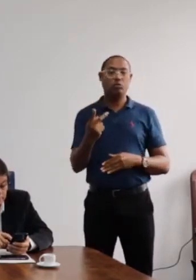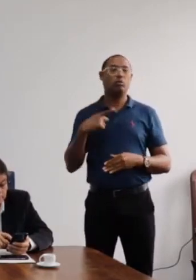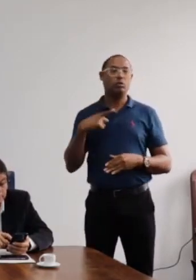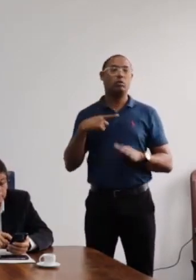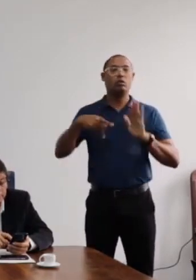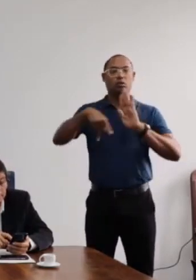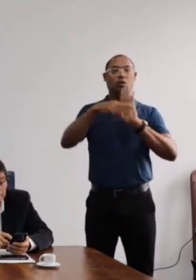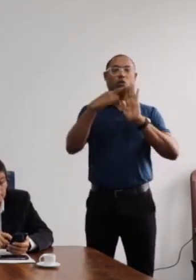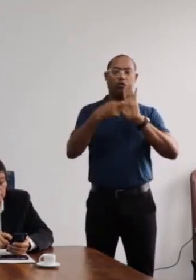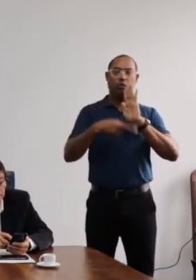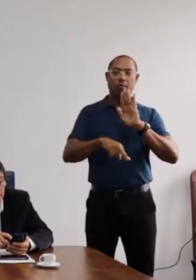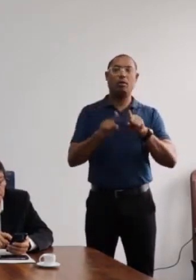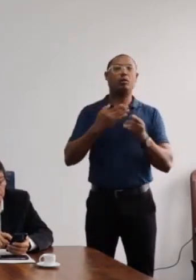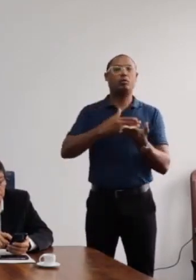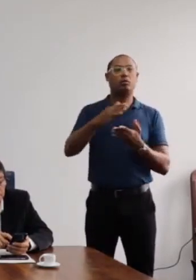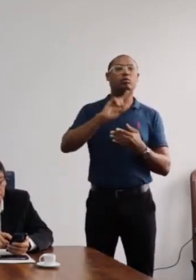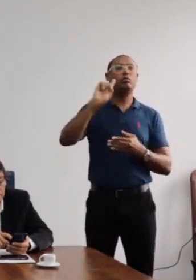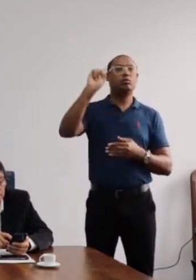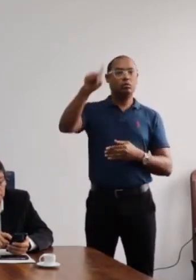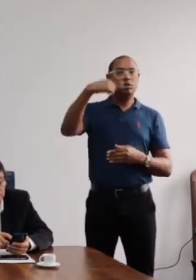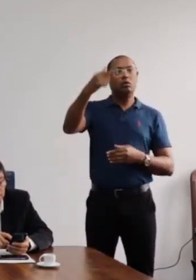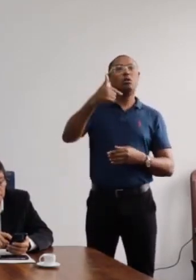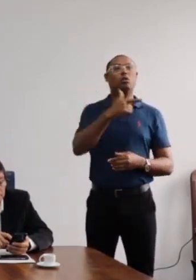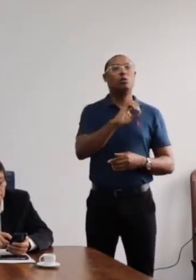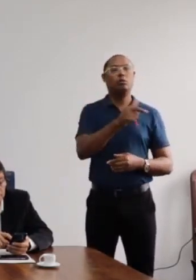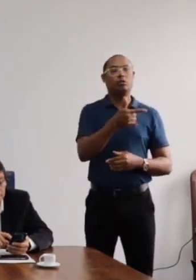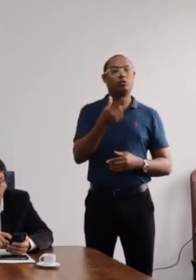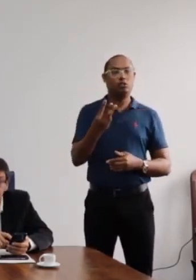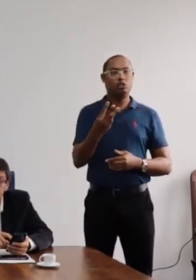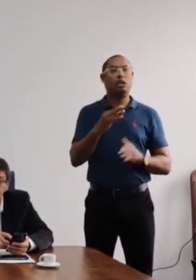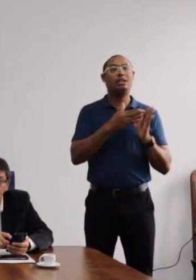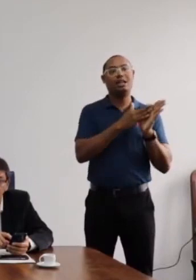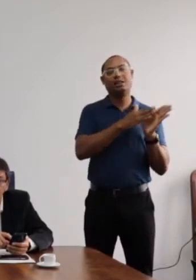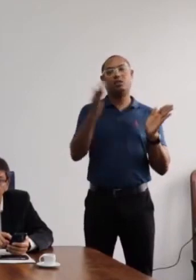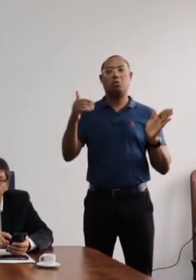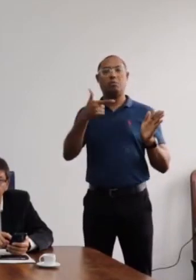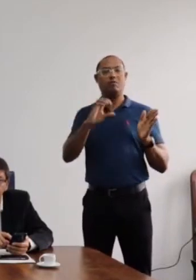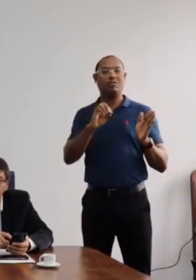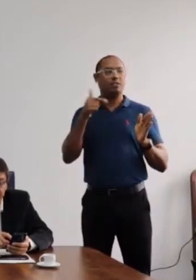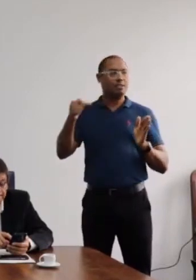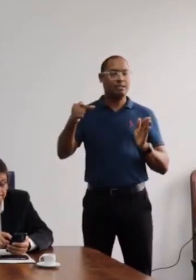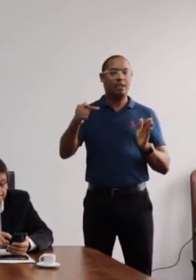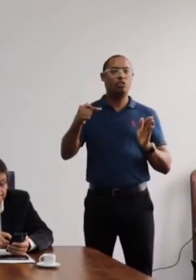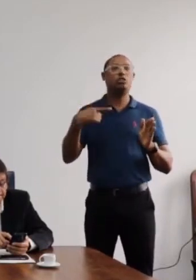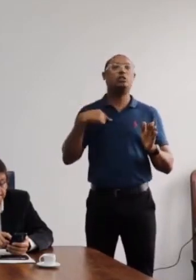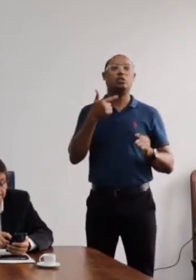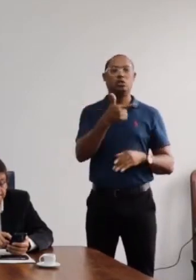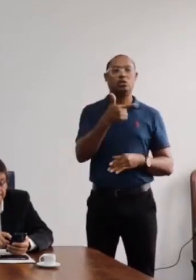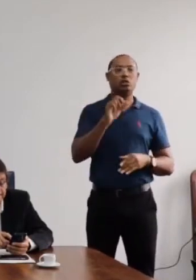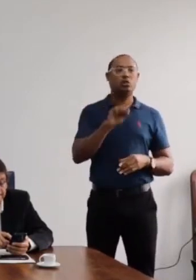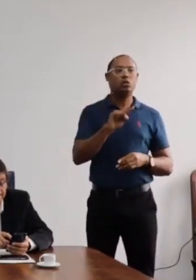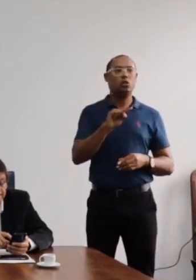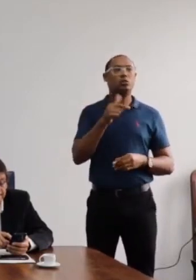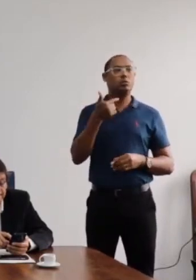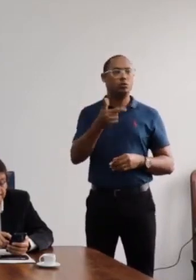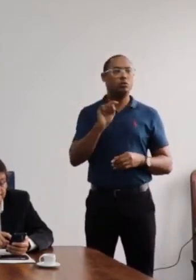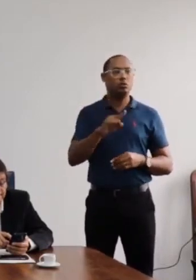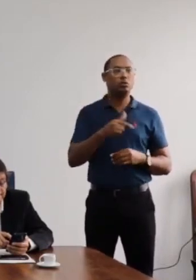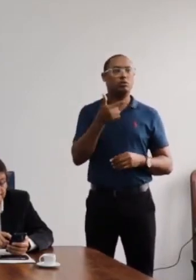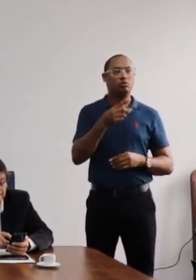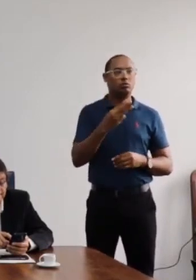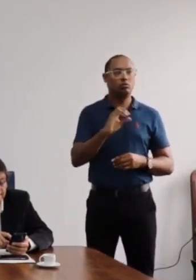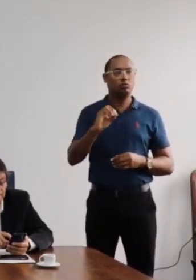-reitora da UFRB para o próximo quadrinho, 2023-2027. ponto dois, ponto dois, processo administrativo, número